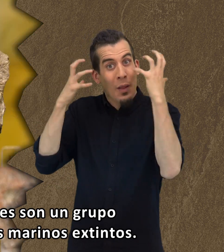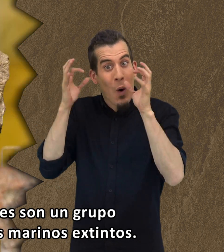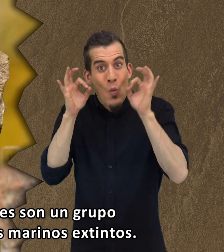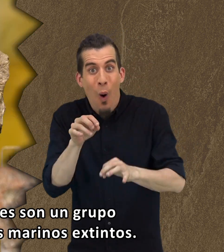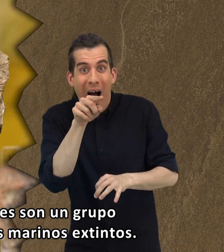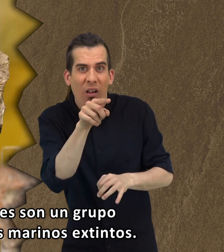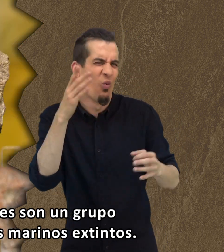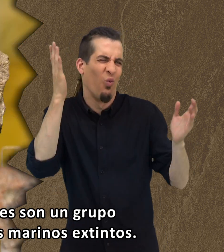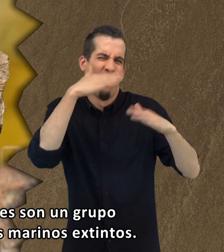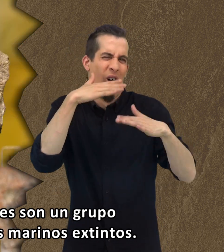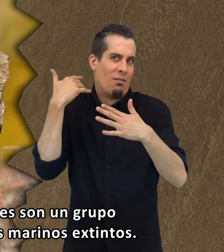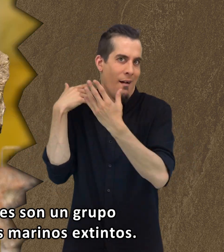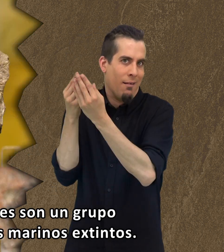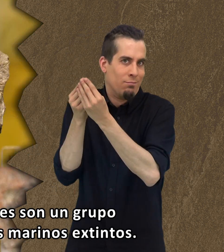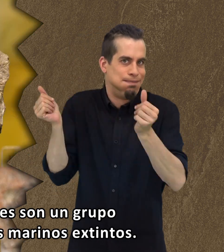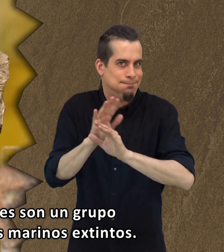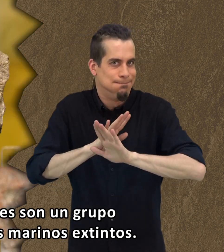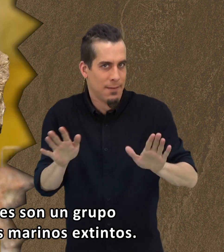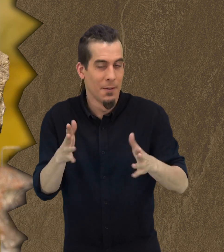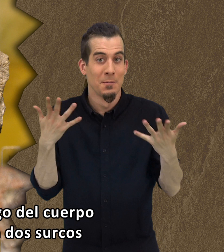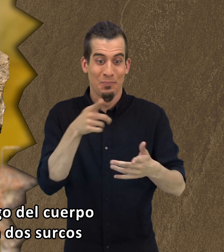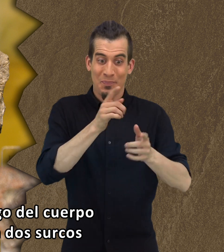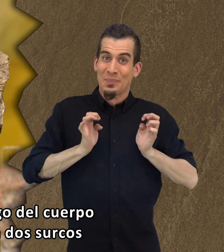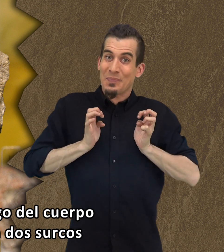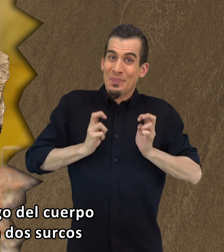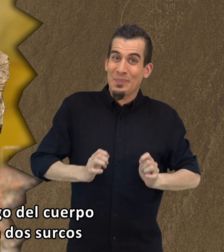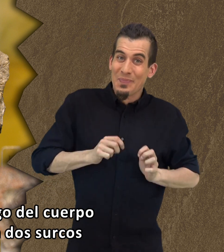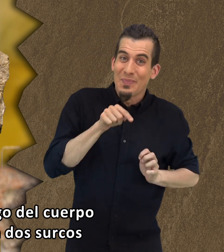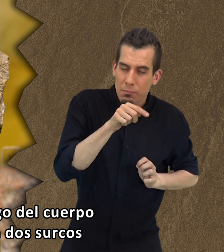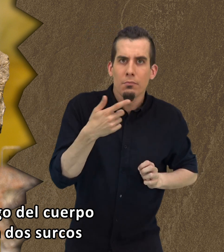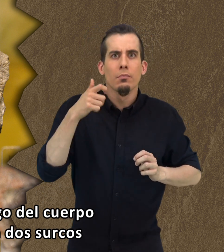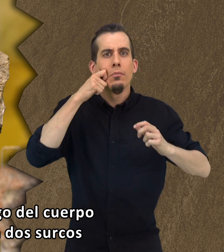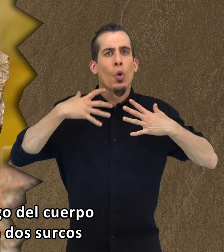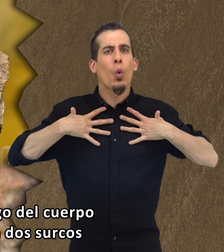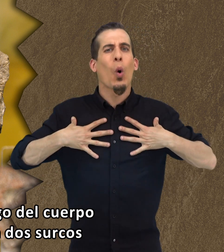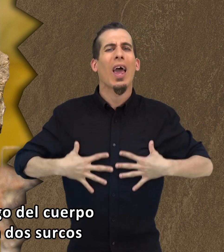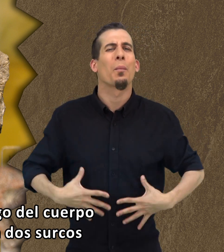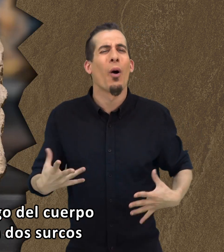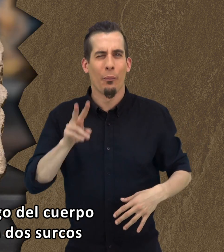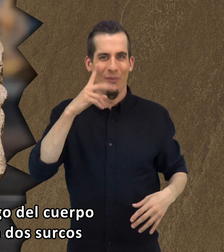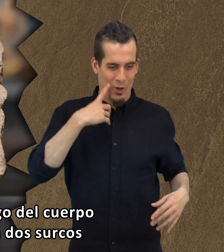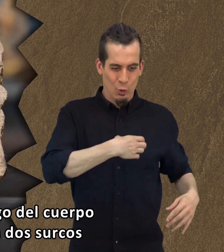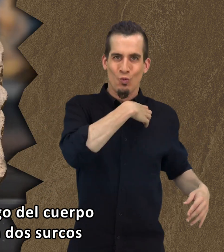A lo largo del cuerpo tenían dos surcos que lo dividían en tres partes llamadas lóbulos.